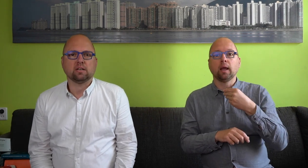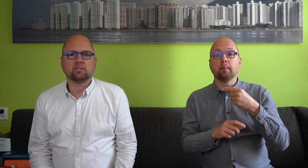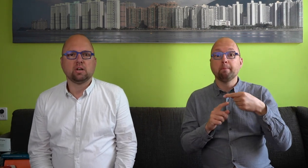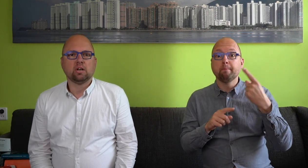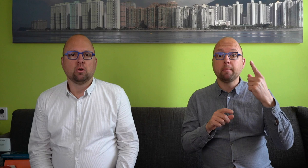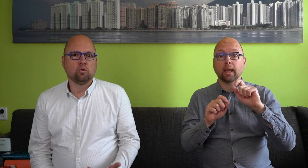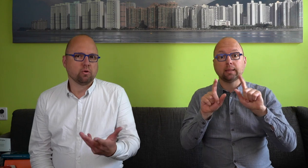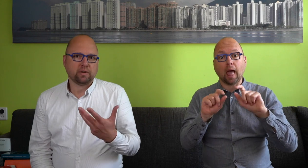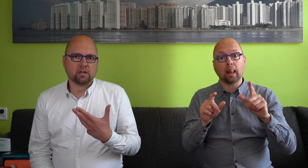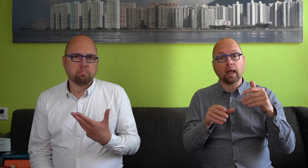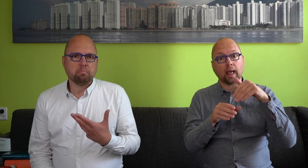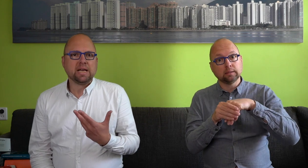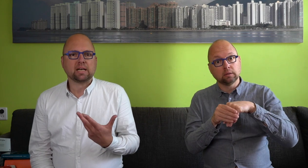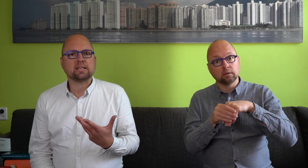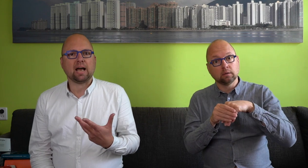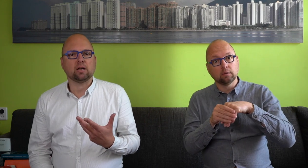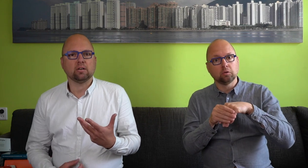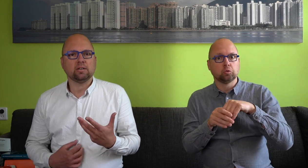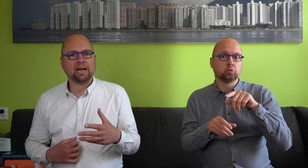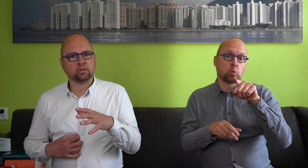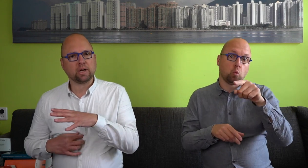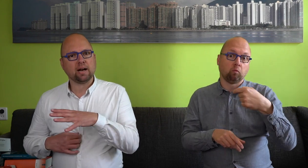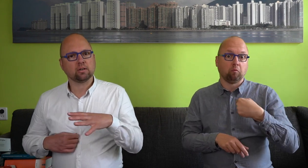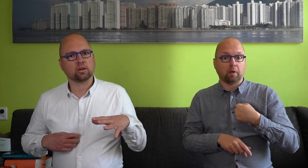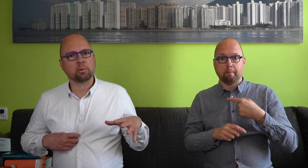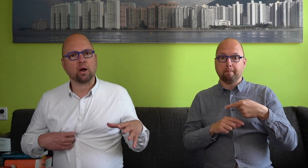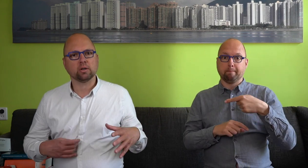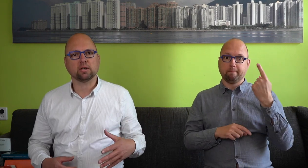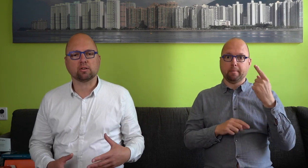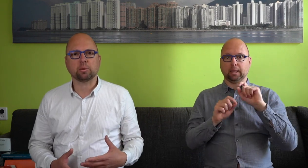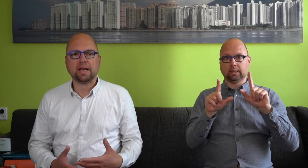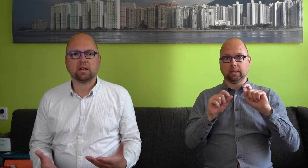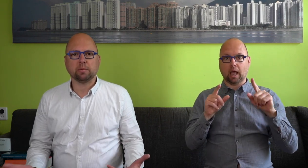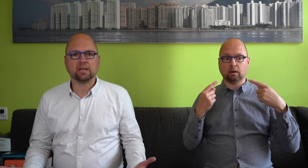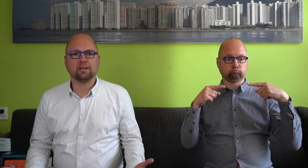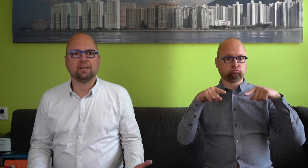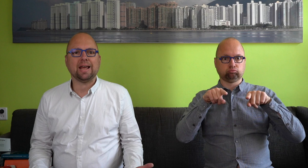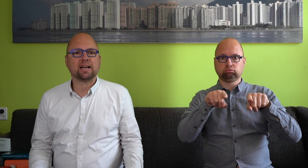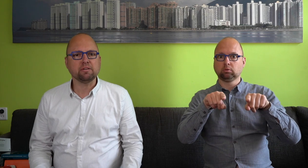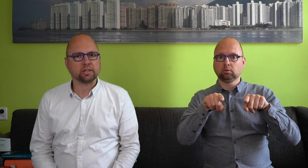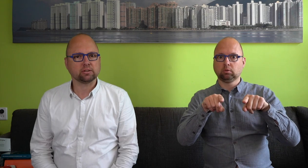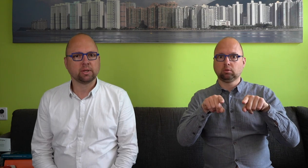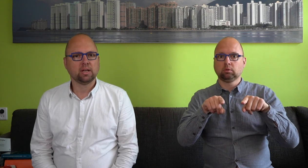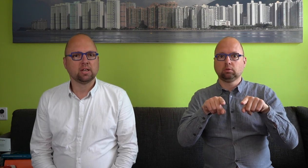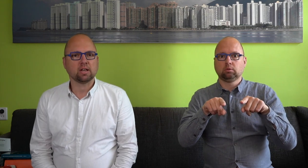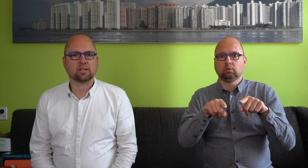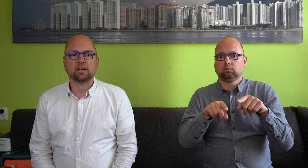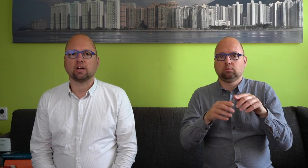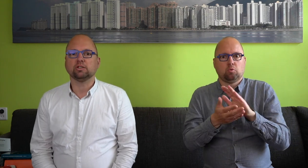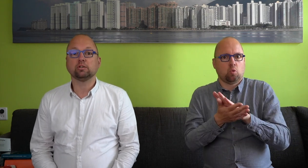dat u of ik meerdere talen naast elkaar gebruiken, dat dat op geen enkele manier negatief is, dat dat eerder als iets